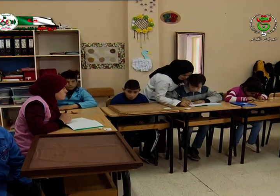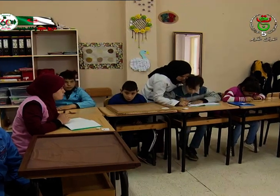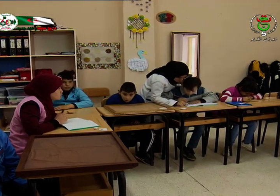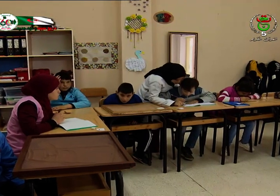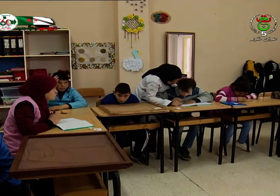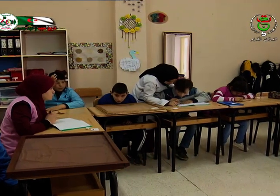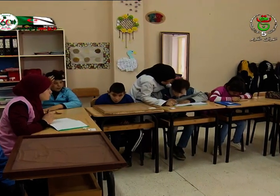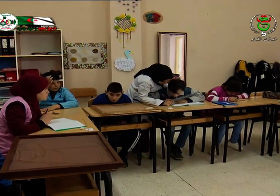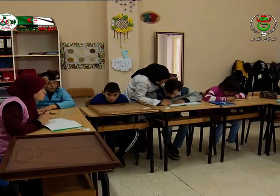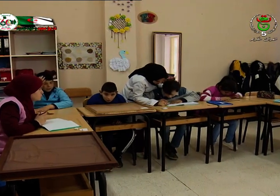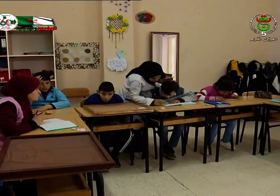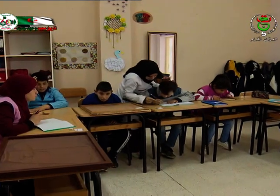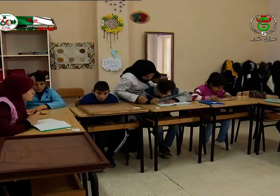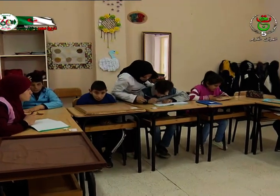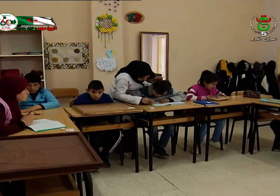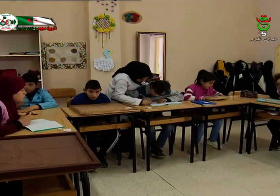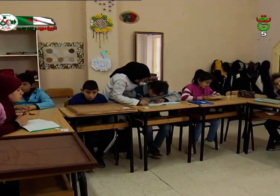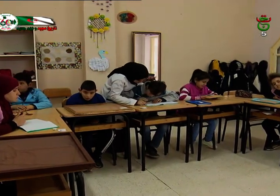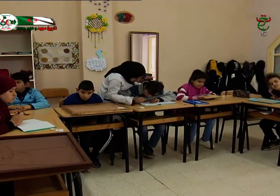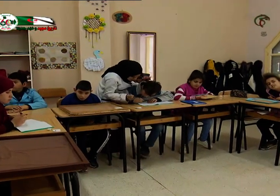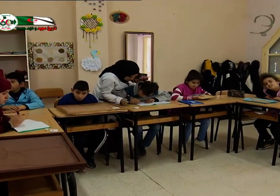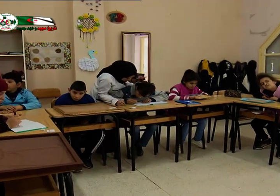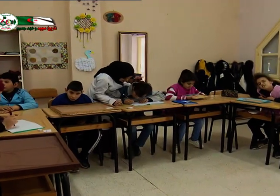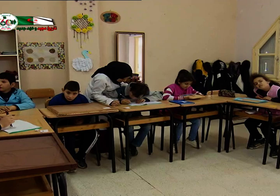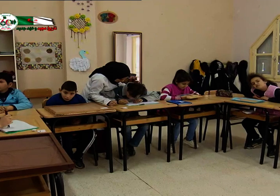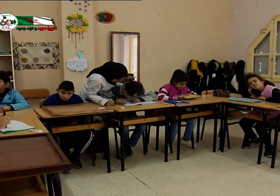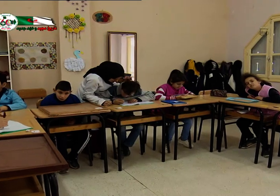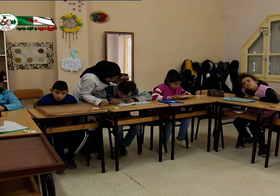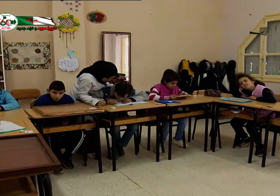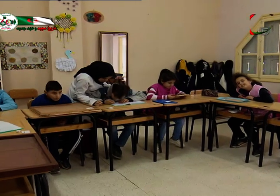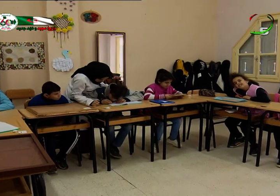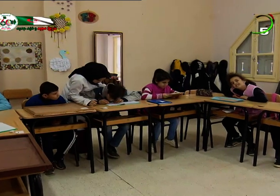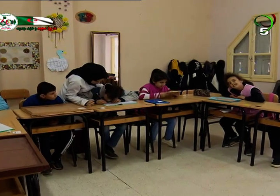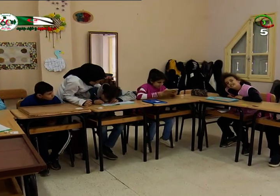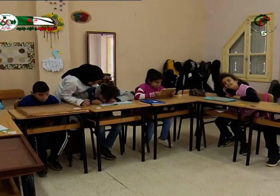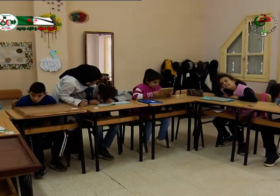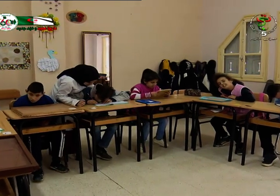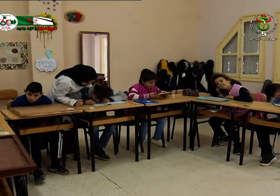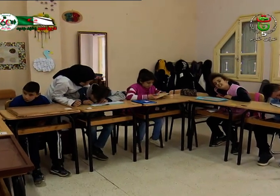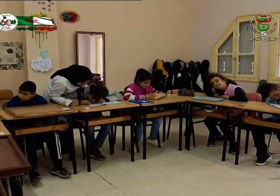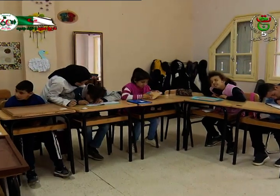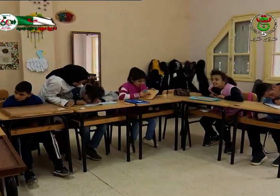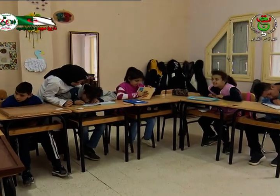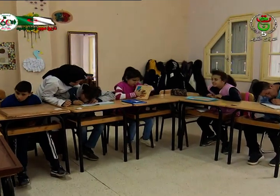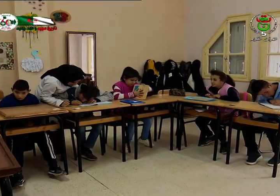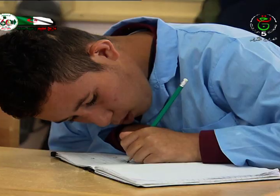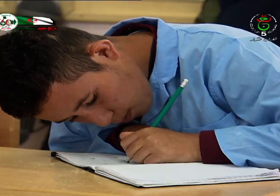ابنك أصم خبر ينزل كالصاعقة على الأولياء فتختلف ردود أفعالهم